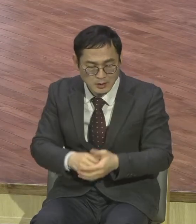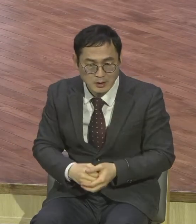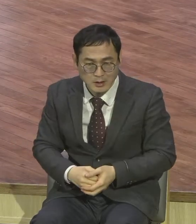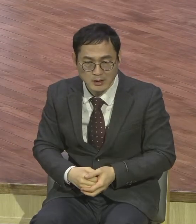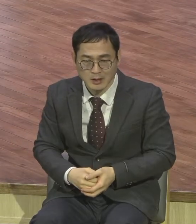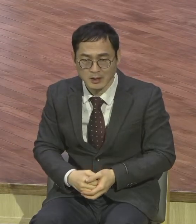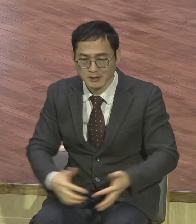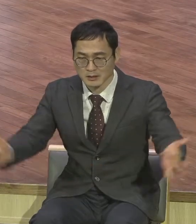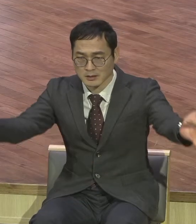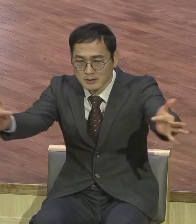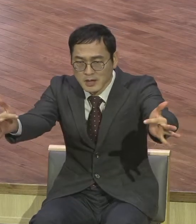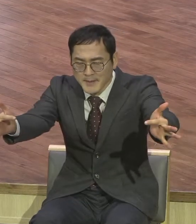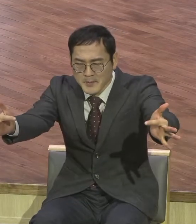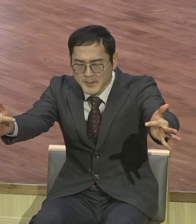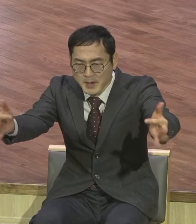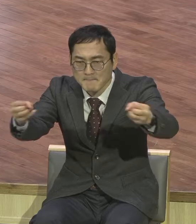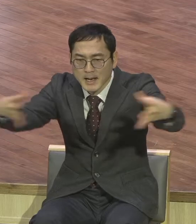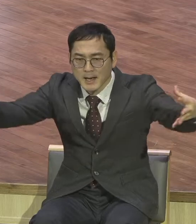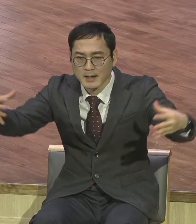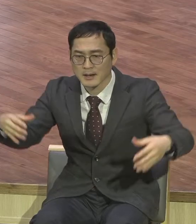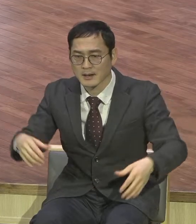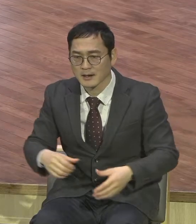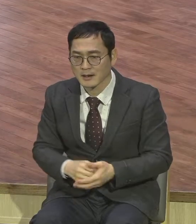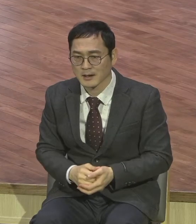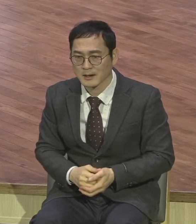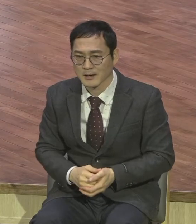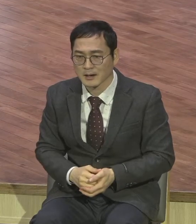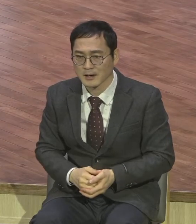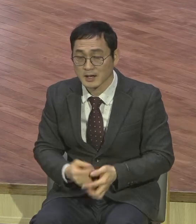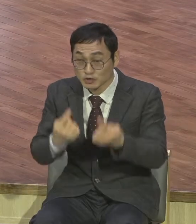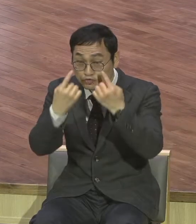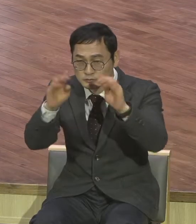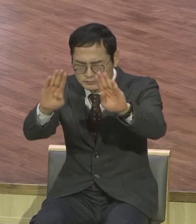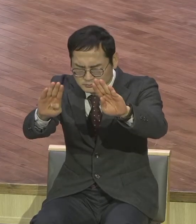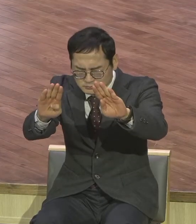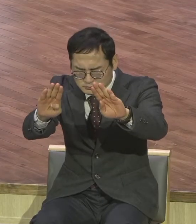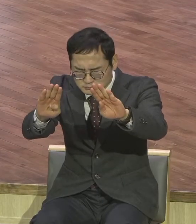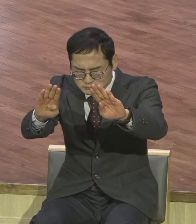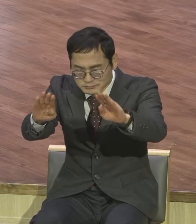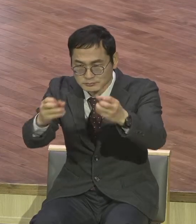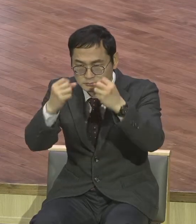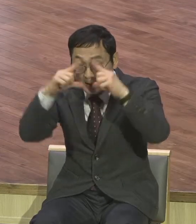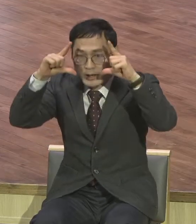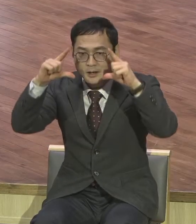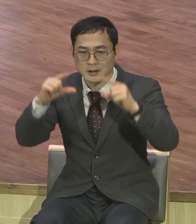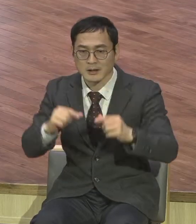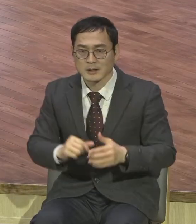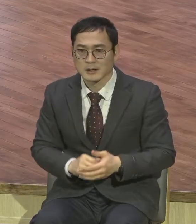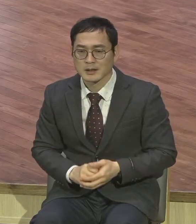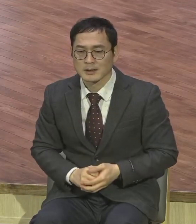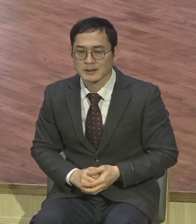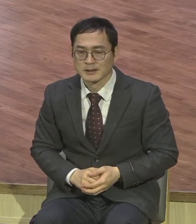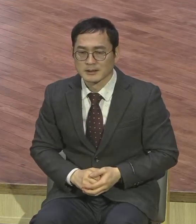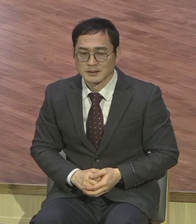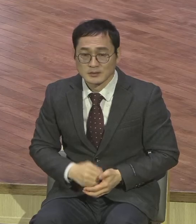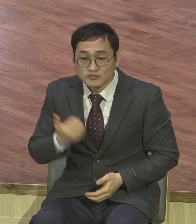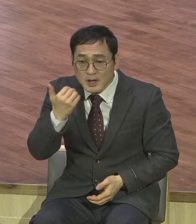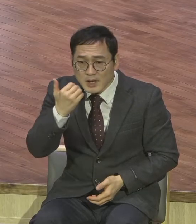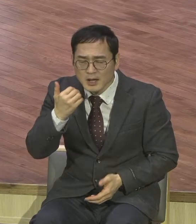고치십니까? 하나님이 아니면 할 수 없는 그러한 사역을 그대로